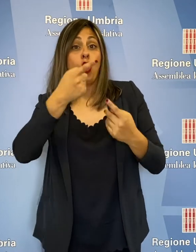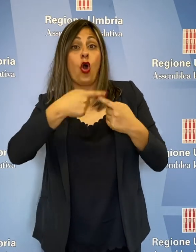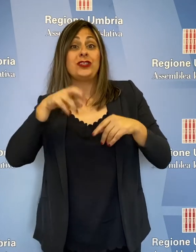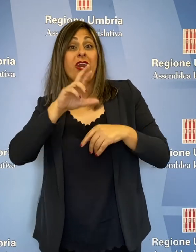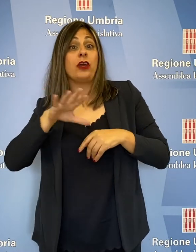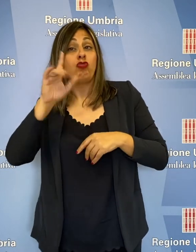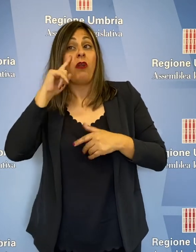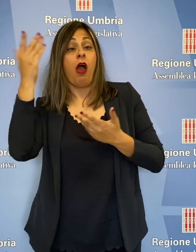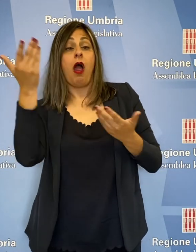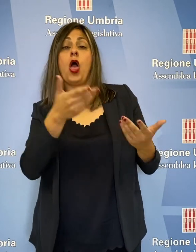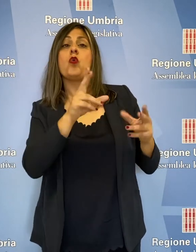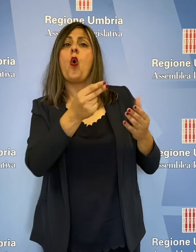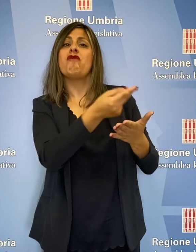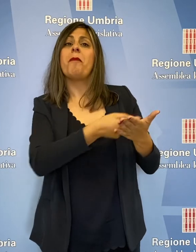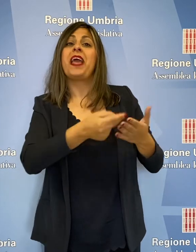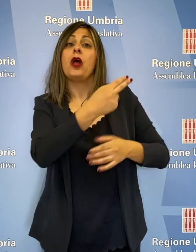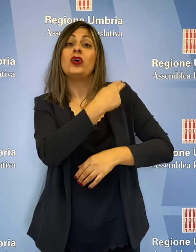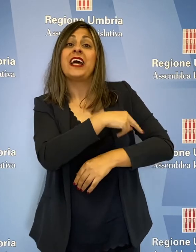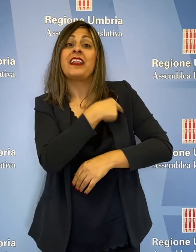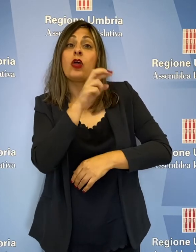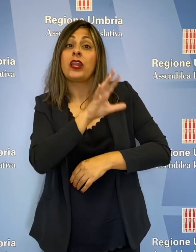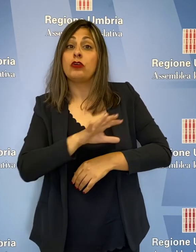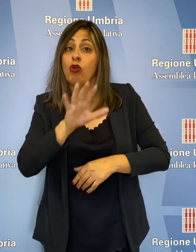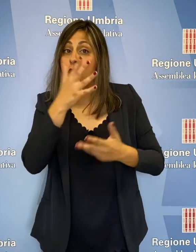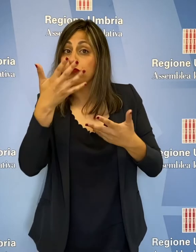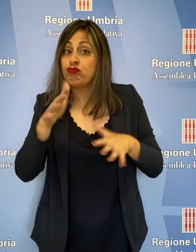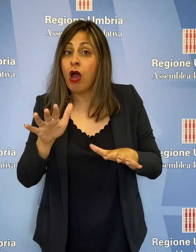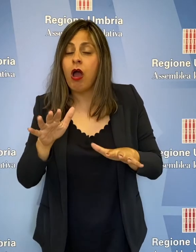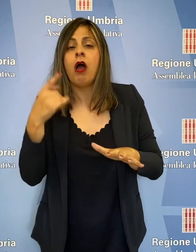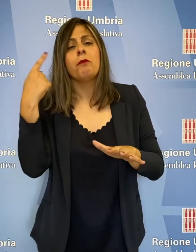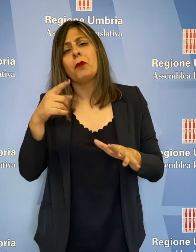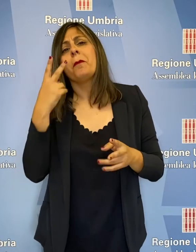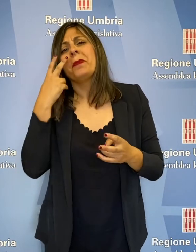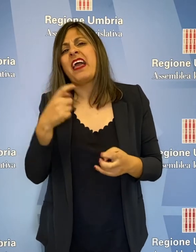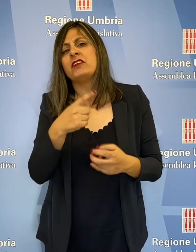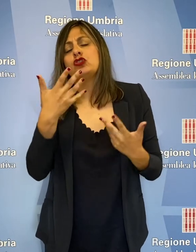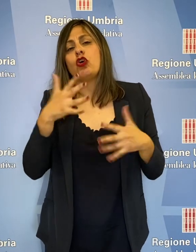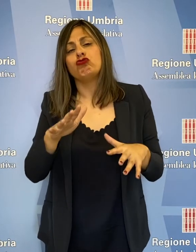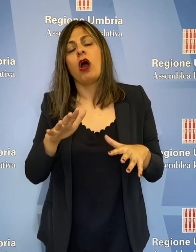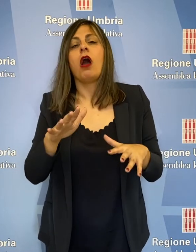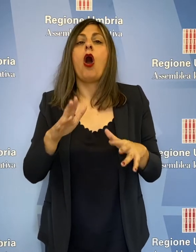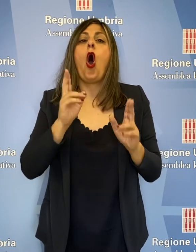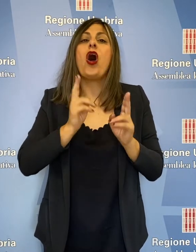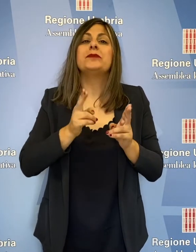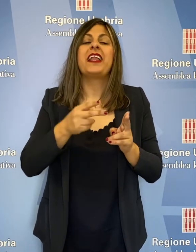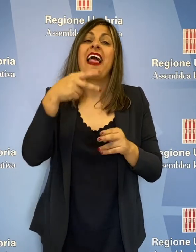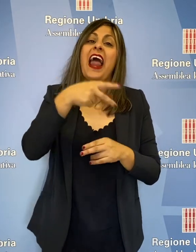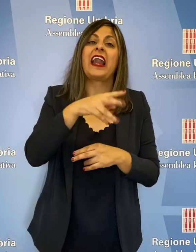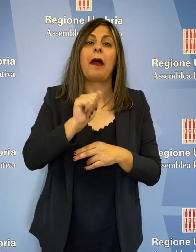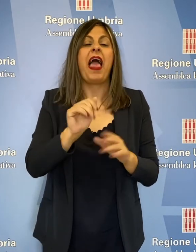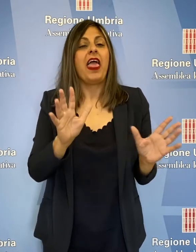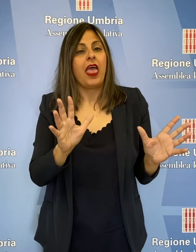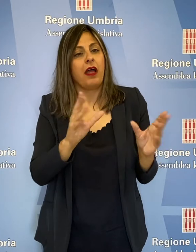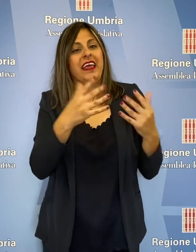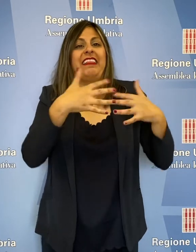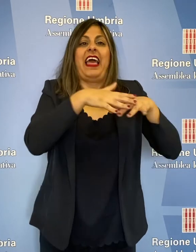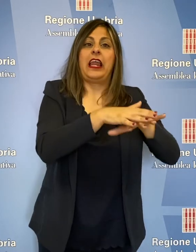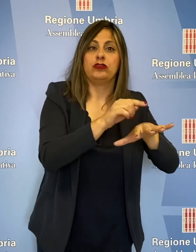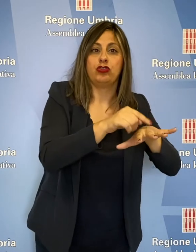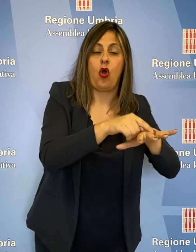Consiglio regionale il nuovo piano sanitario regionale, che prevede tra l'altro l'integrazione degli ospedali di Narni ed Amelia nell